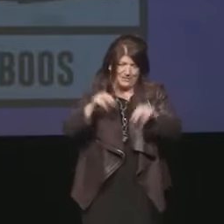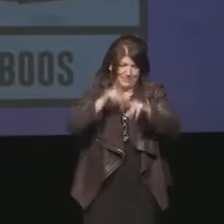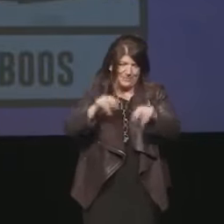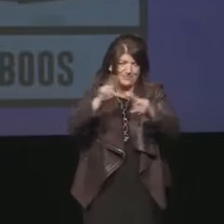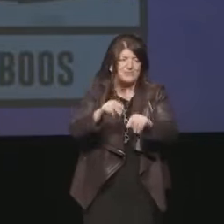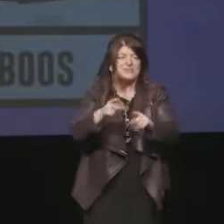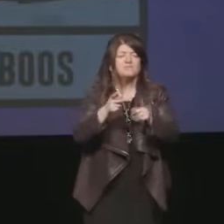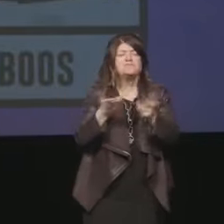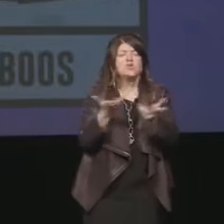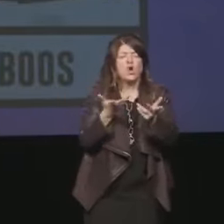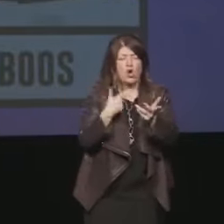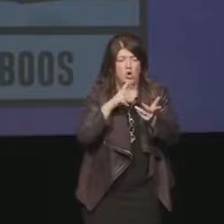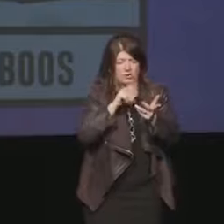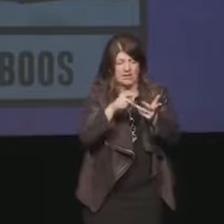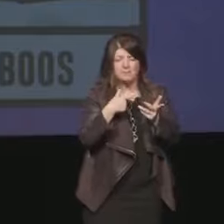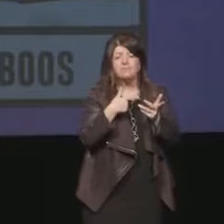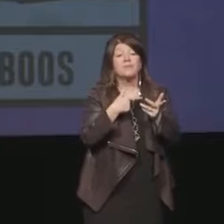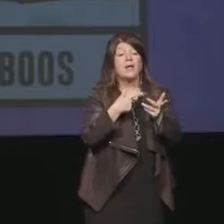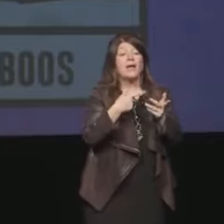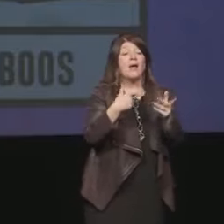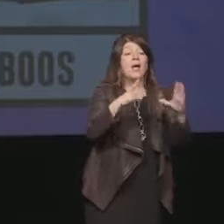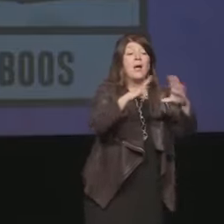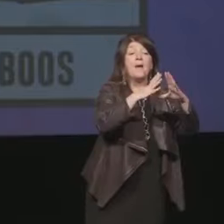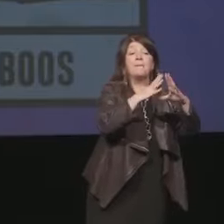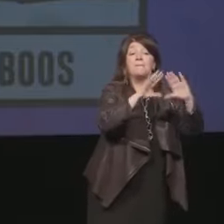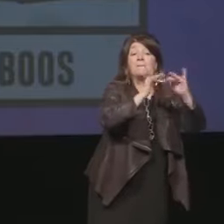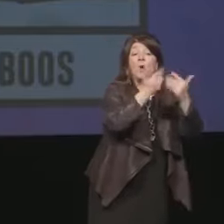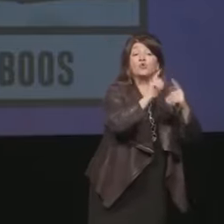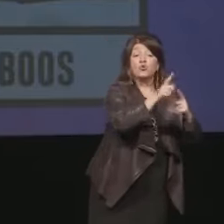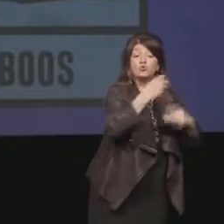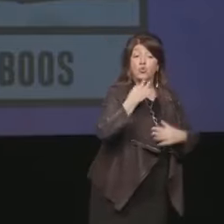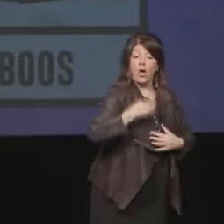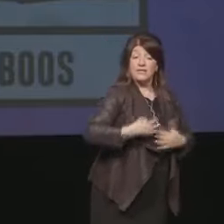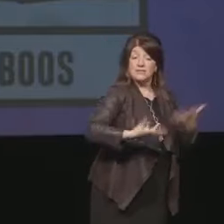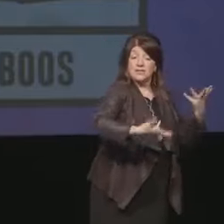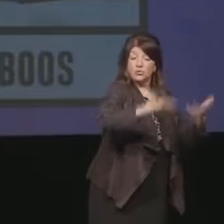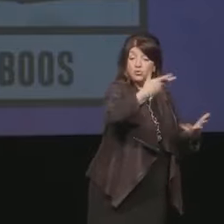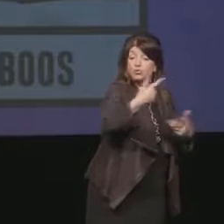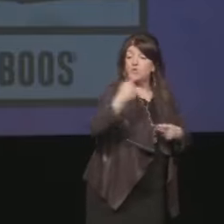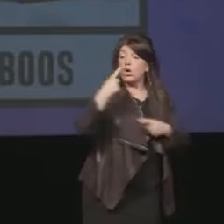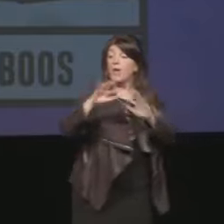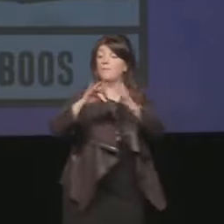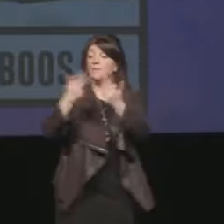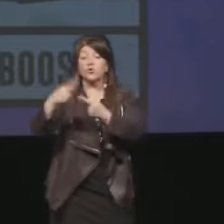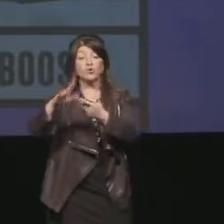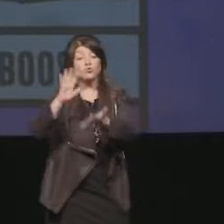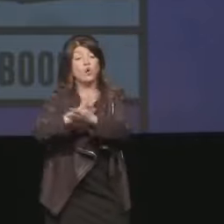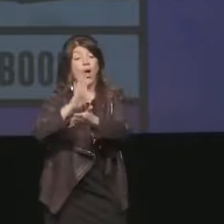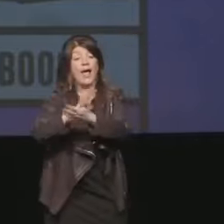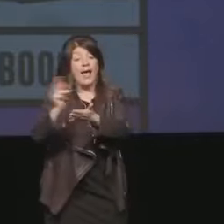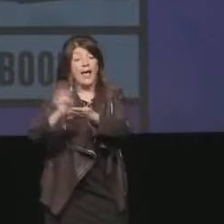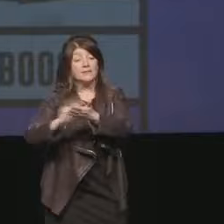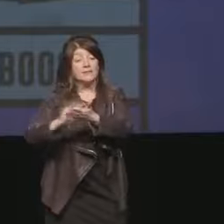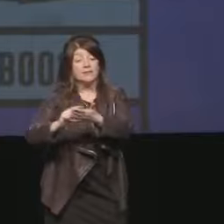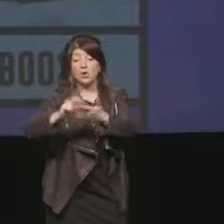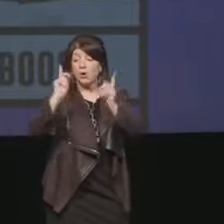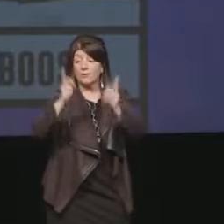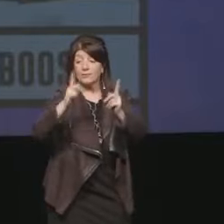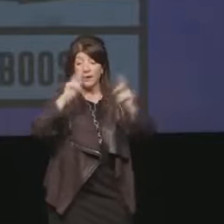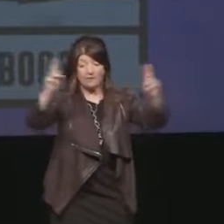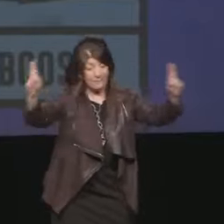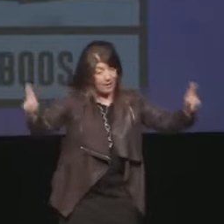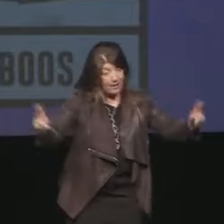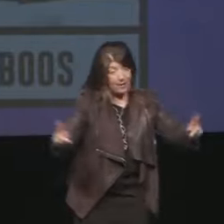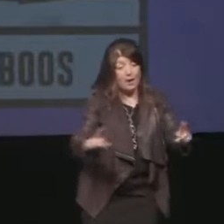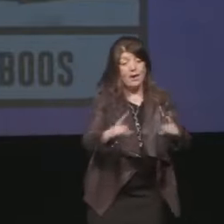che le istituzioni e gli editori si incontrassero fra di loro gli editori fanno un lavoro eccellente spesso si trovano io